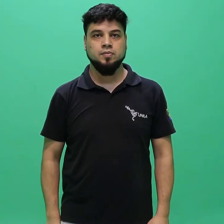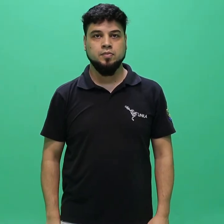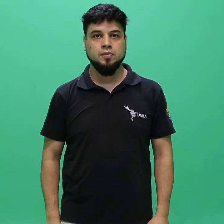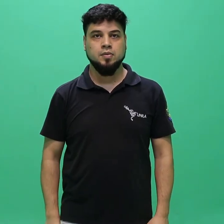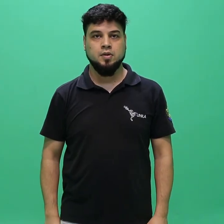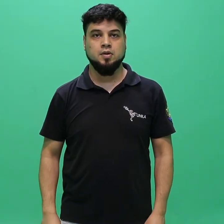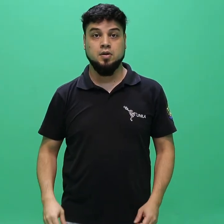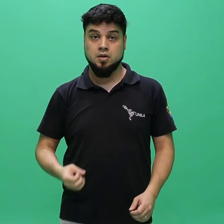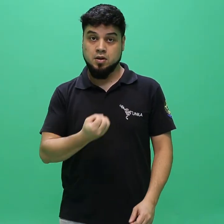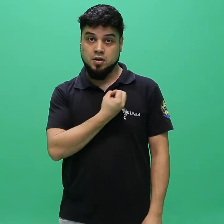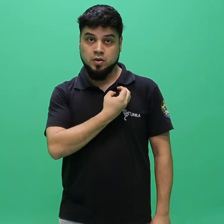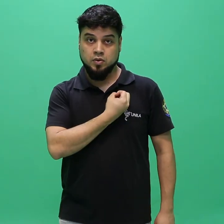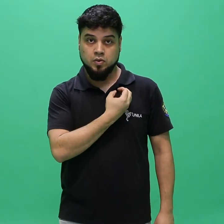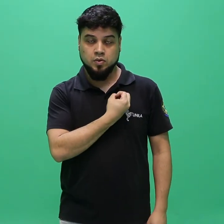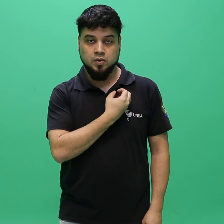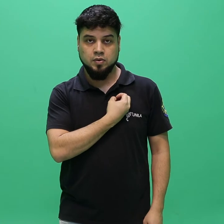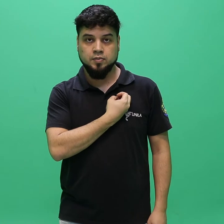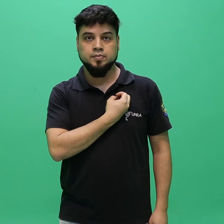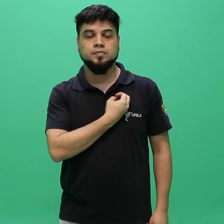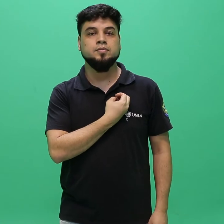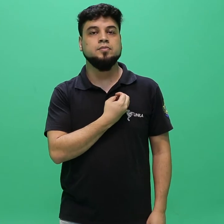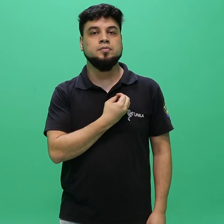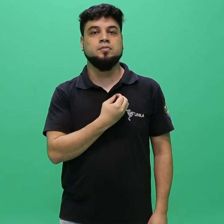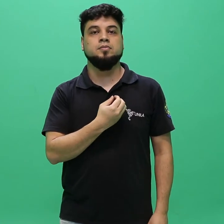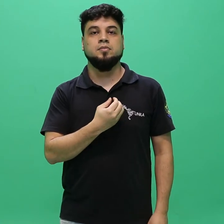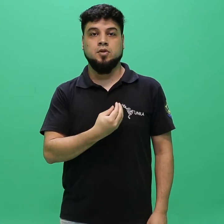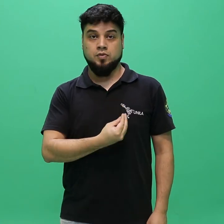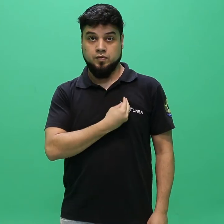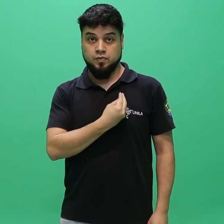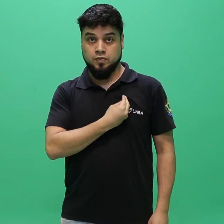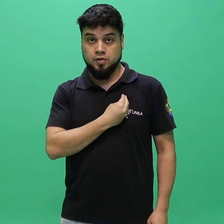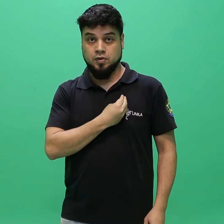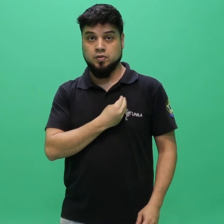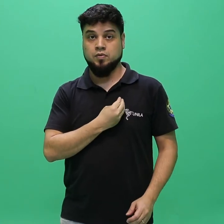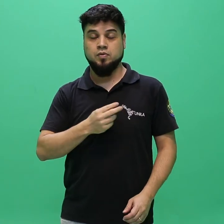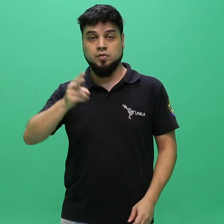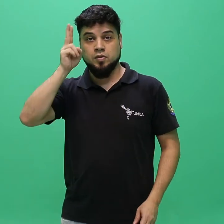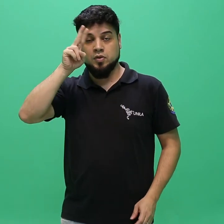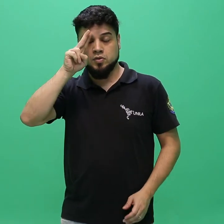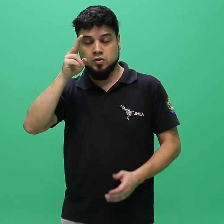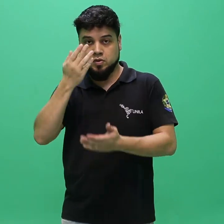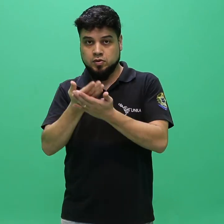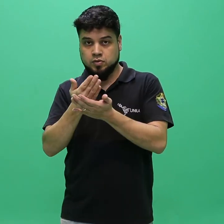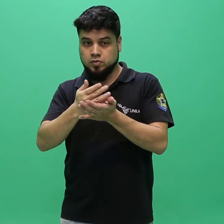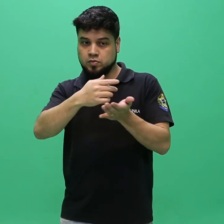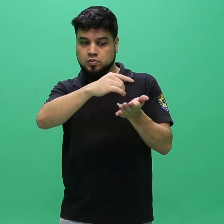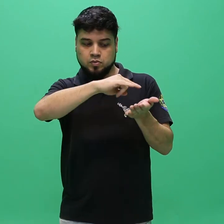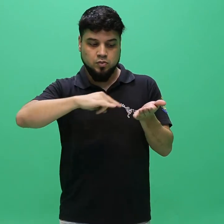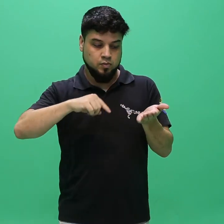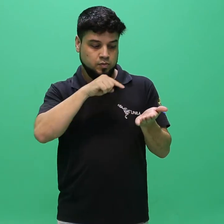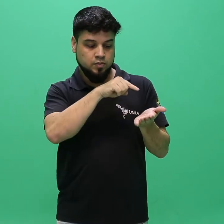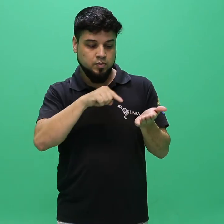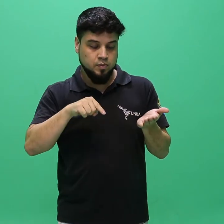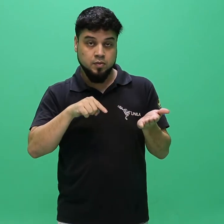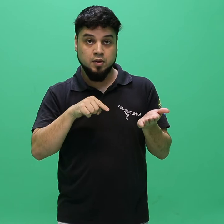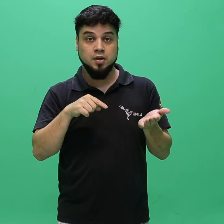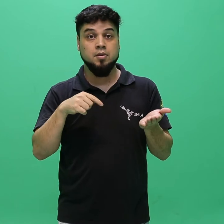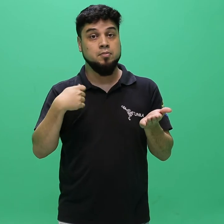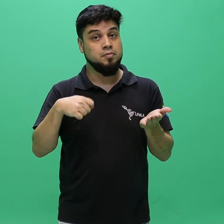escolar de graduação devem ser expressas em escala de 0 a 10 ou de 0 a 100,